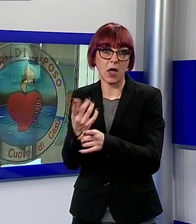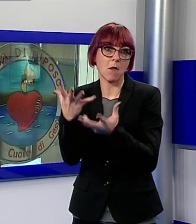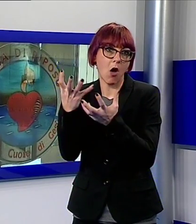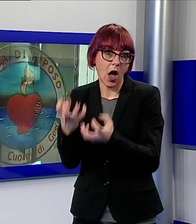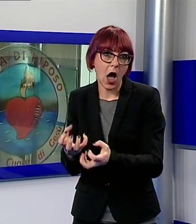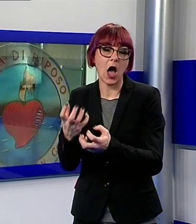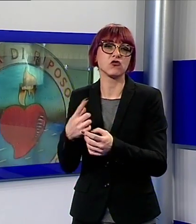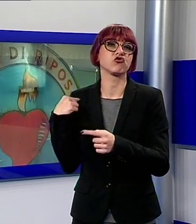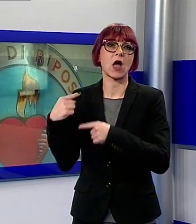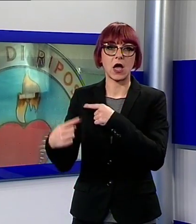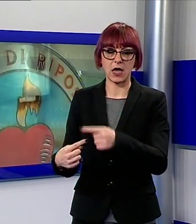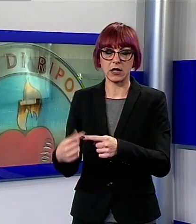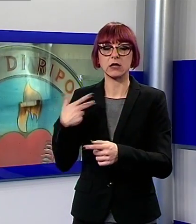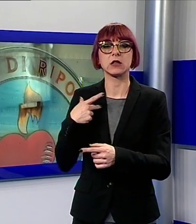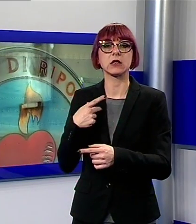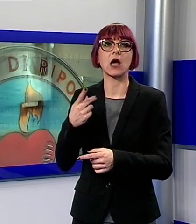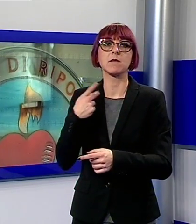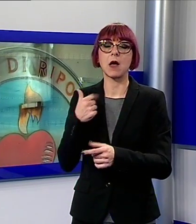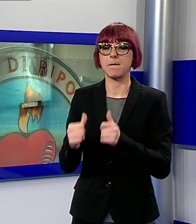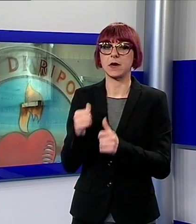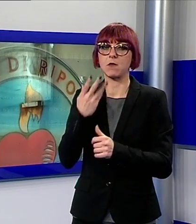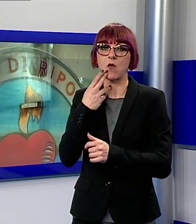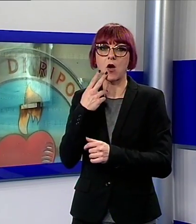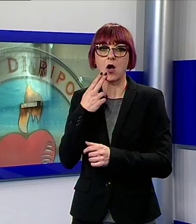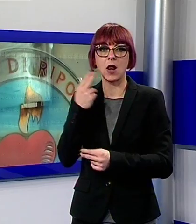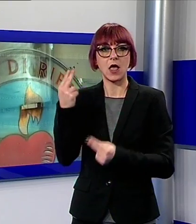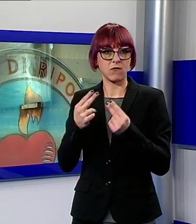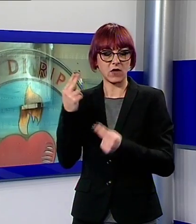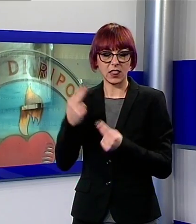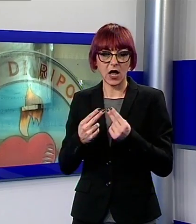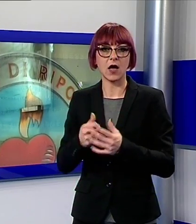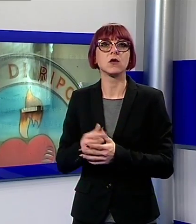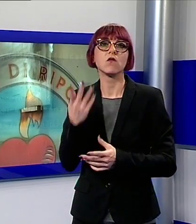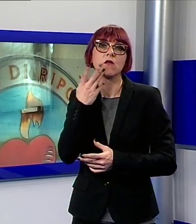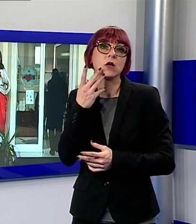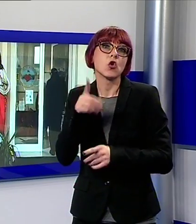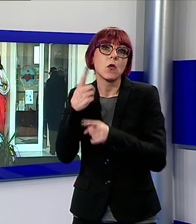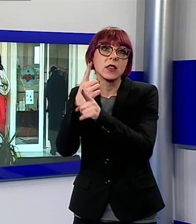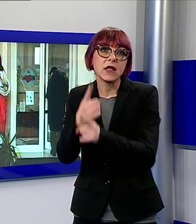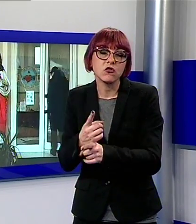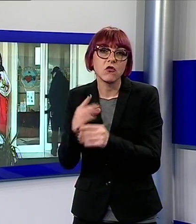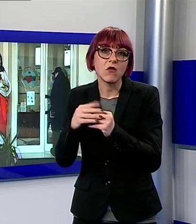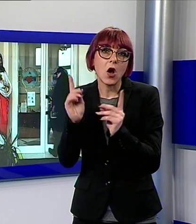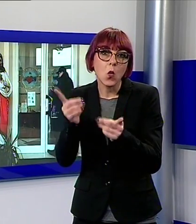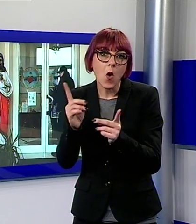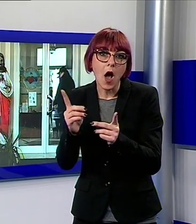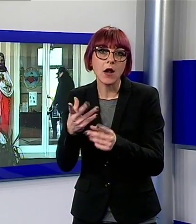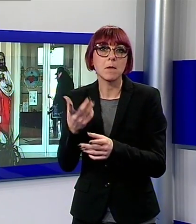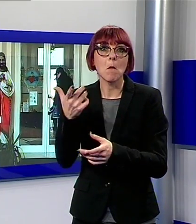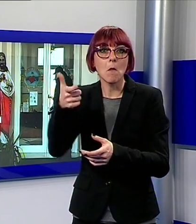dell'eredità con beneficio di inventario e decideremo che cosa fare perché è certo che il patrimonio deve essere